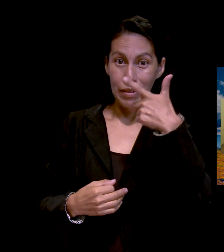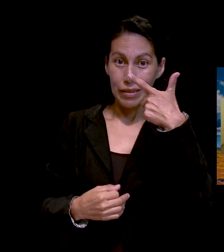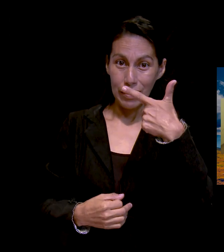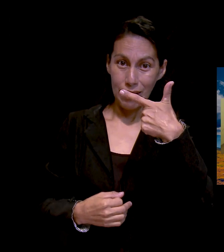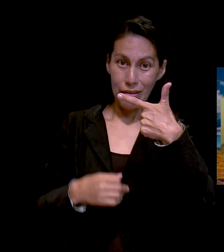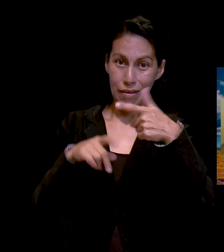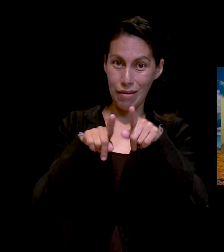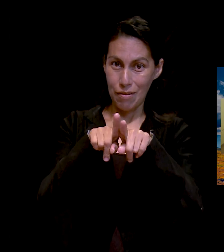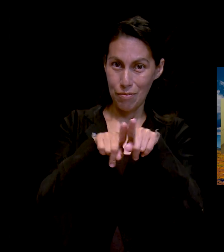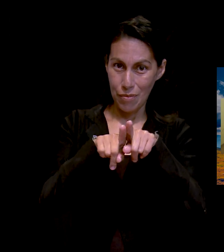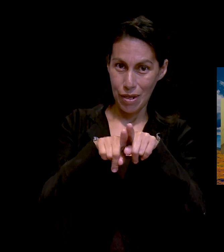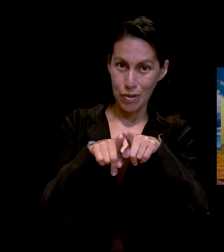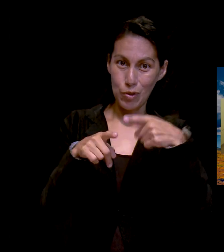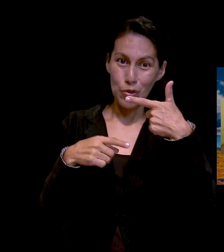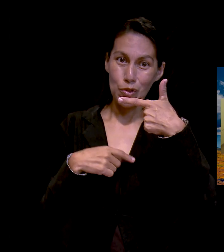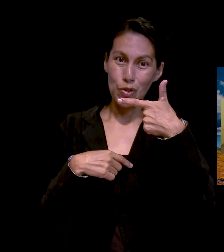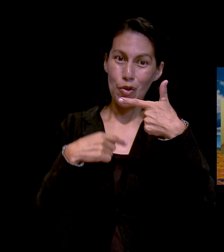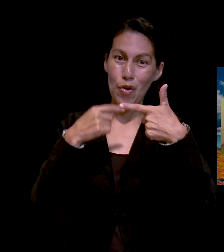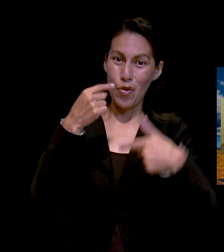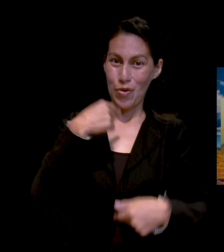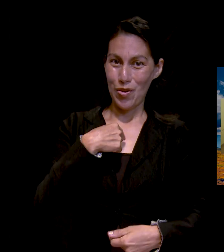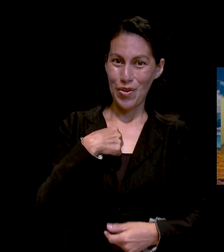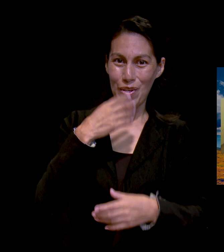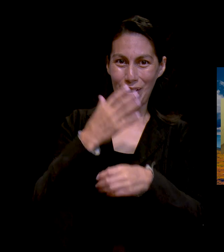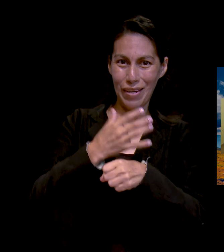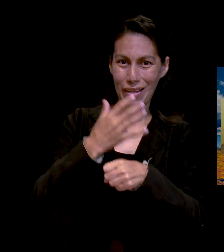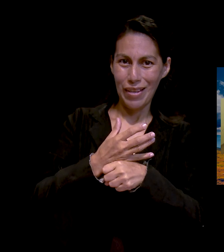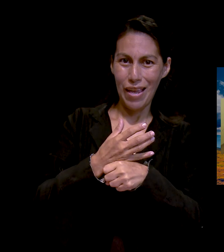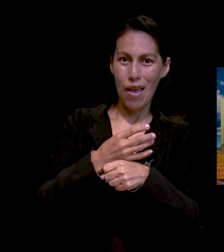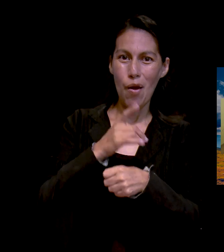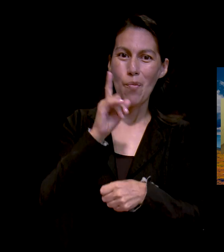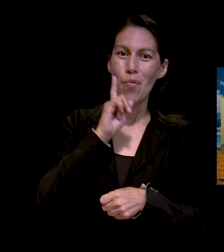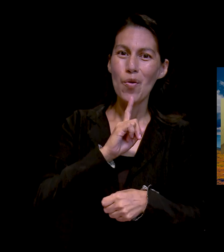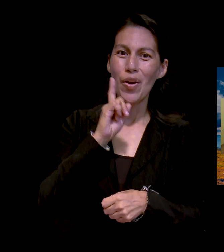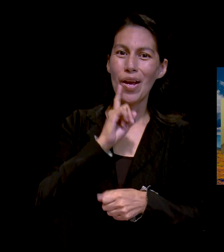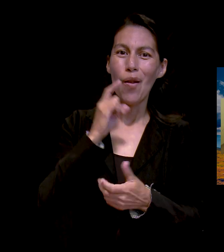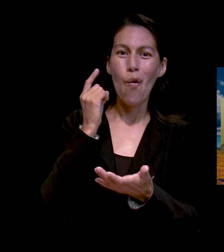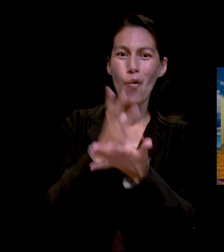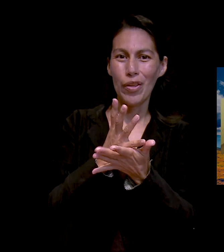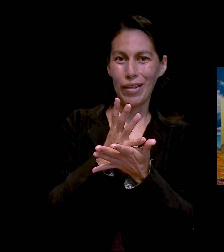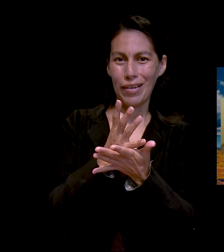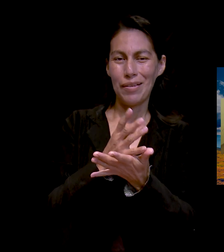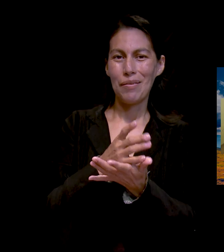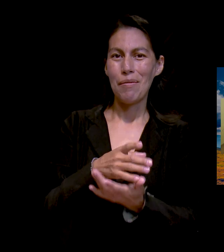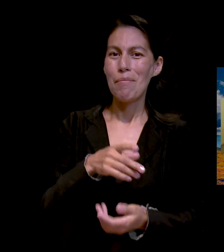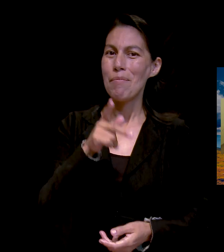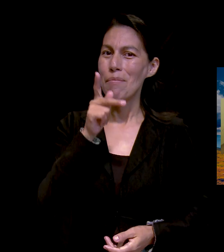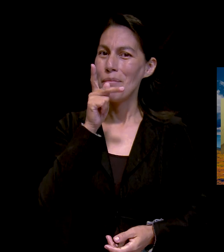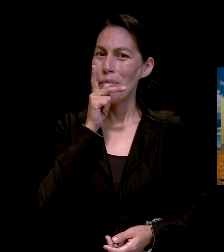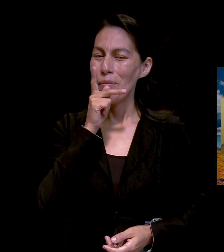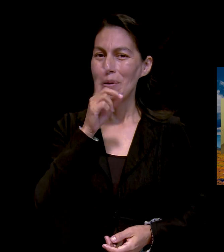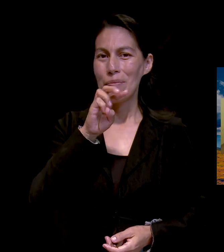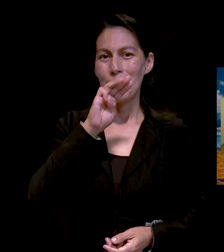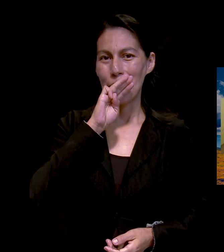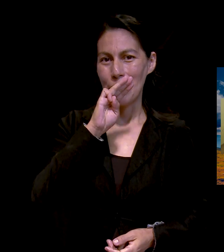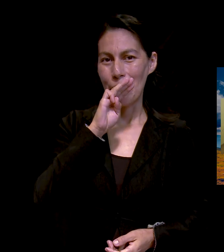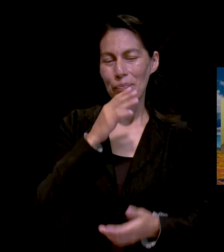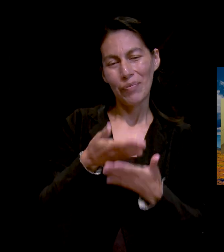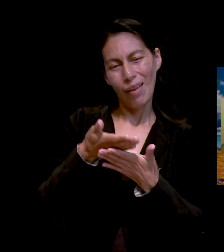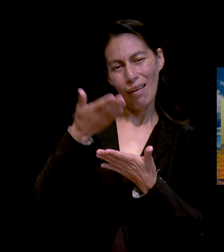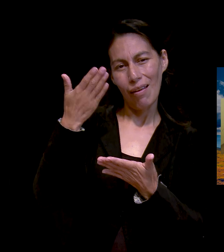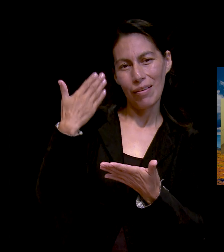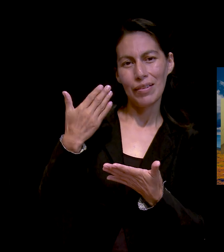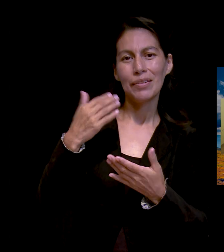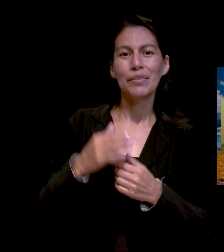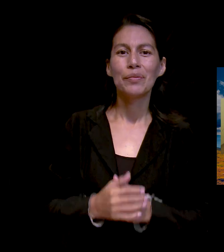quinta de esos siete, la única mujer. Y pues claro, mi mamá y mi papá, ¿verdad? En ese entonces.